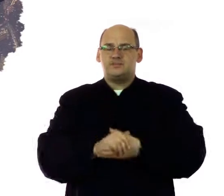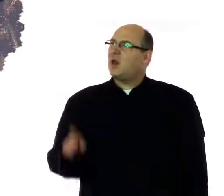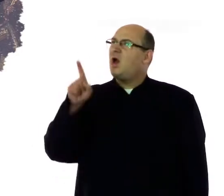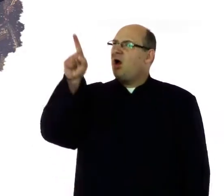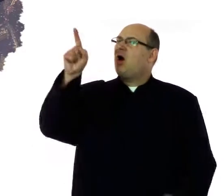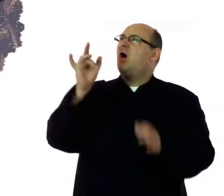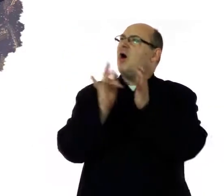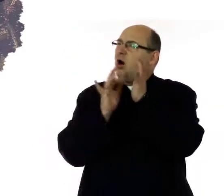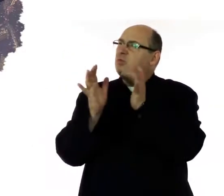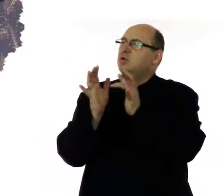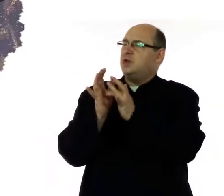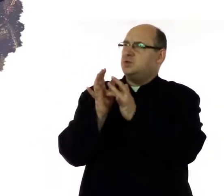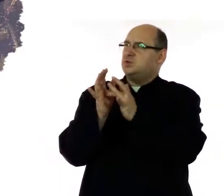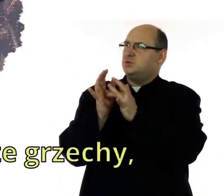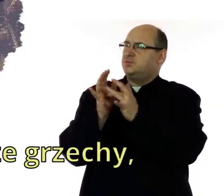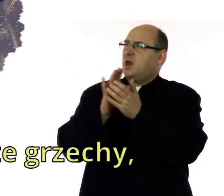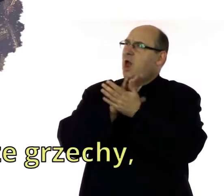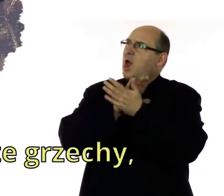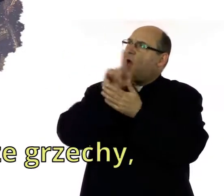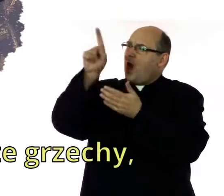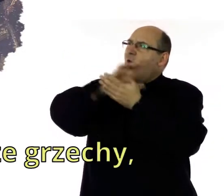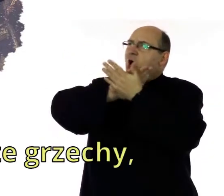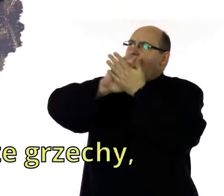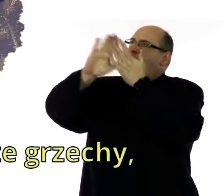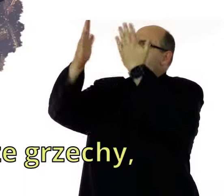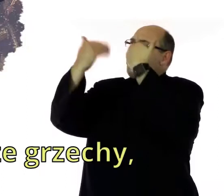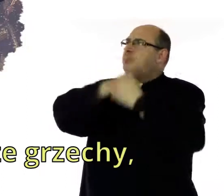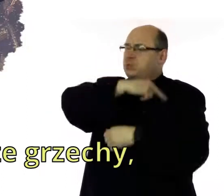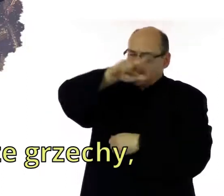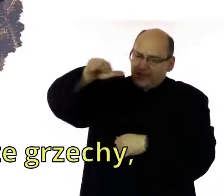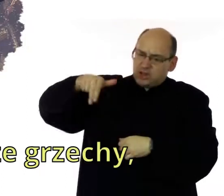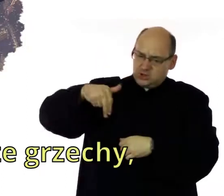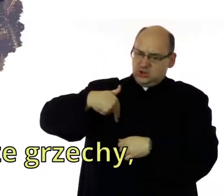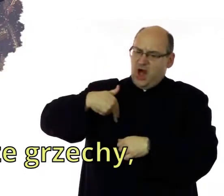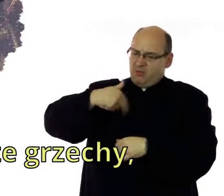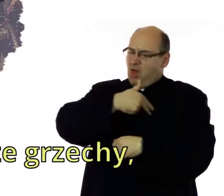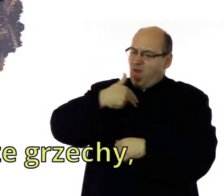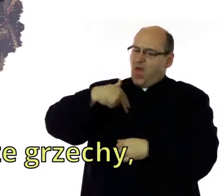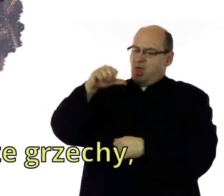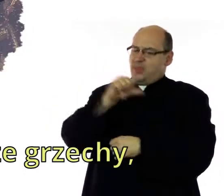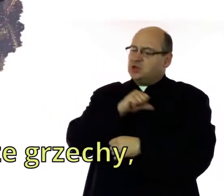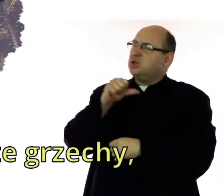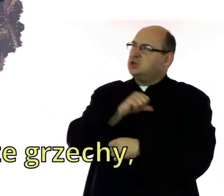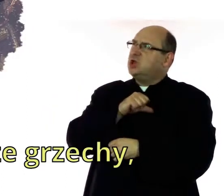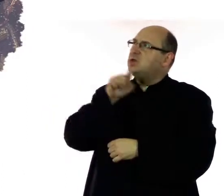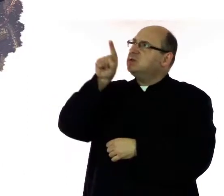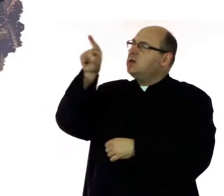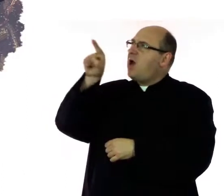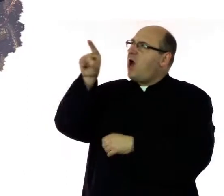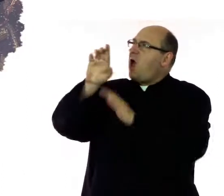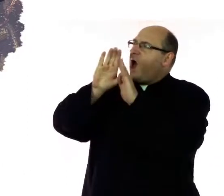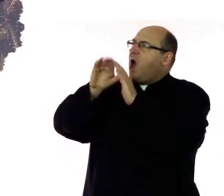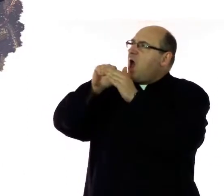Amen. O mój Jezu, przebacz nam nasze